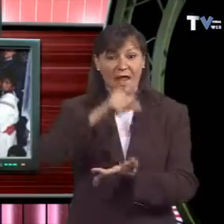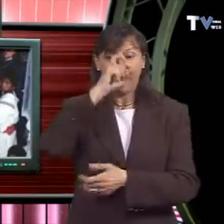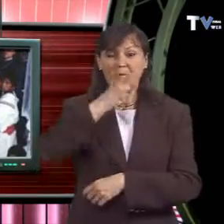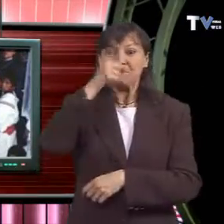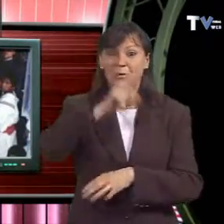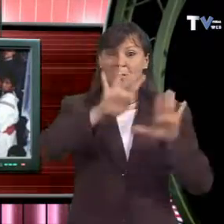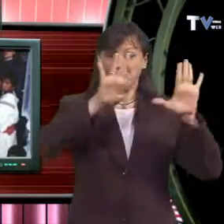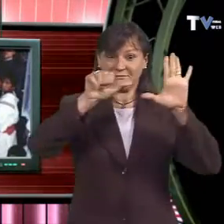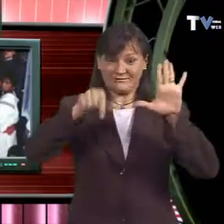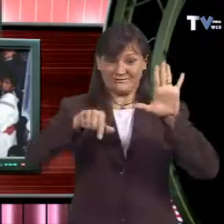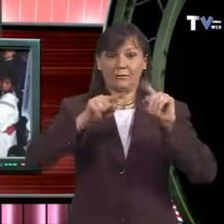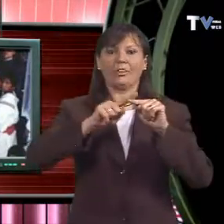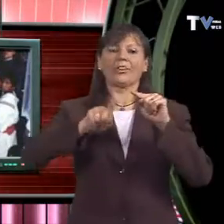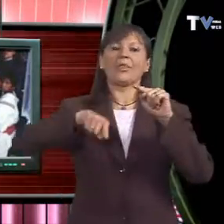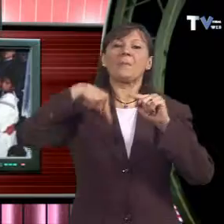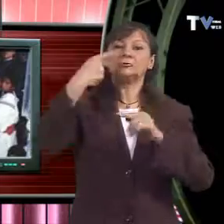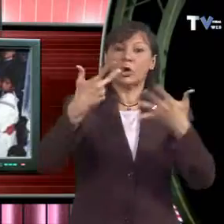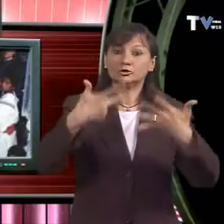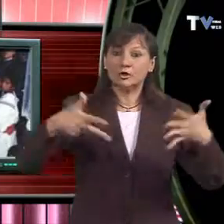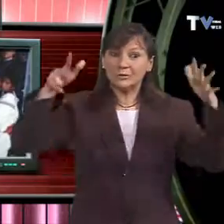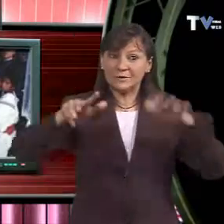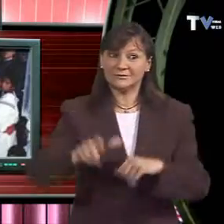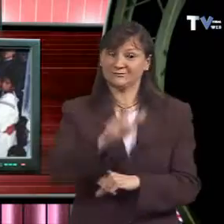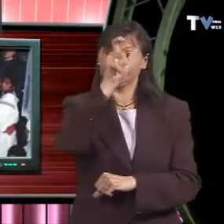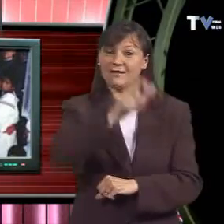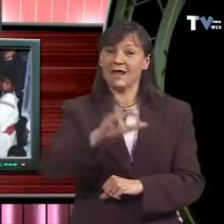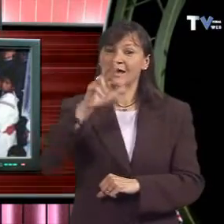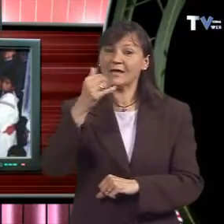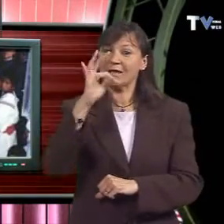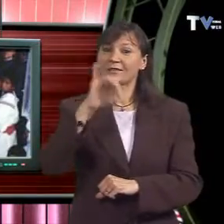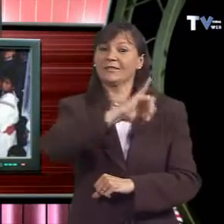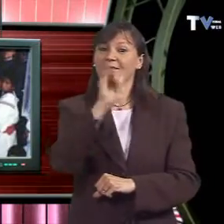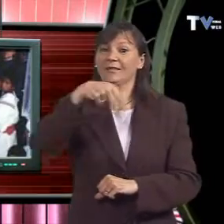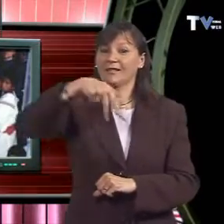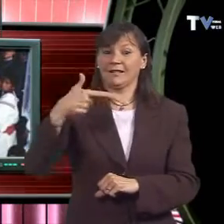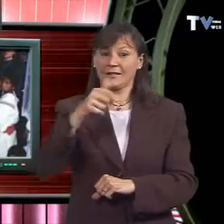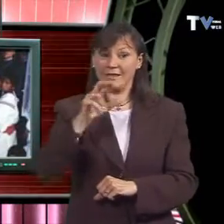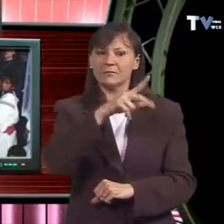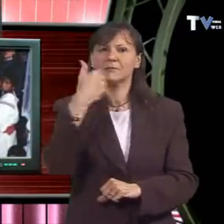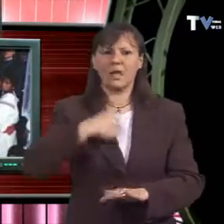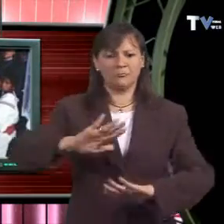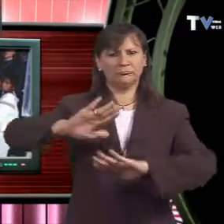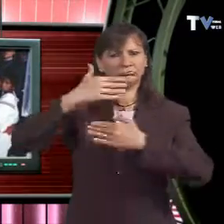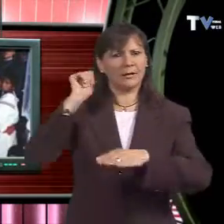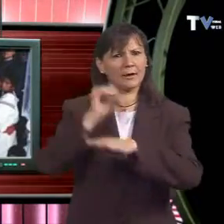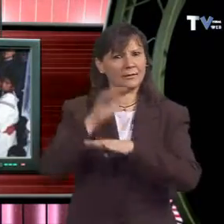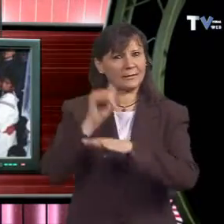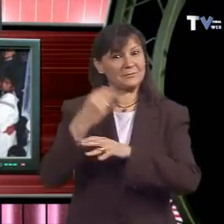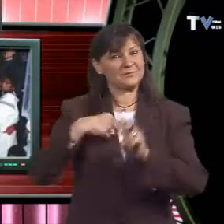Wisconsin començar un judici canònic secret que podia haver portat a l'expulsió de